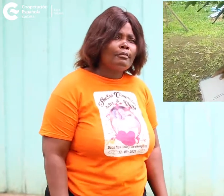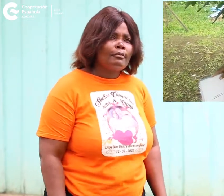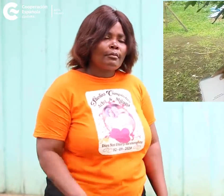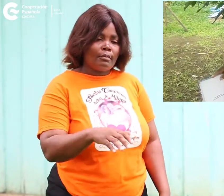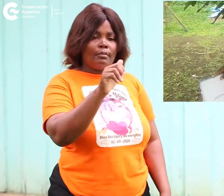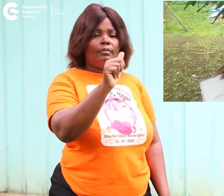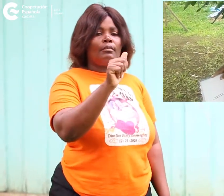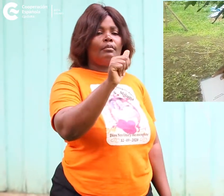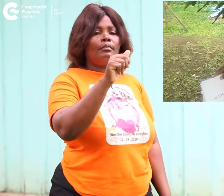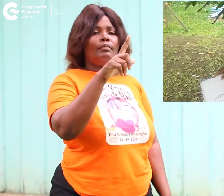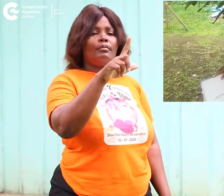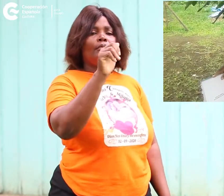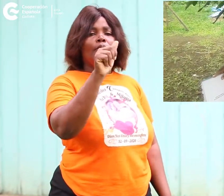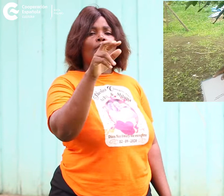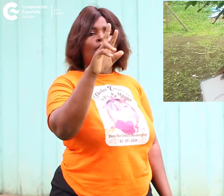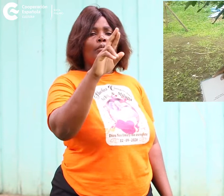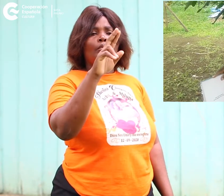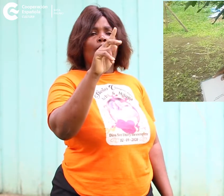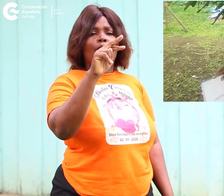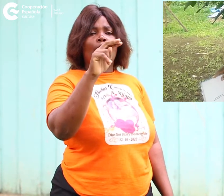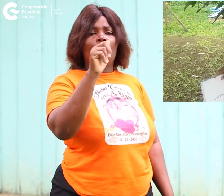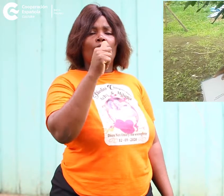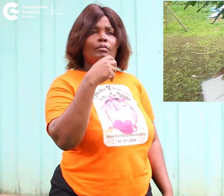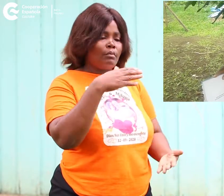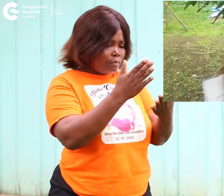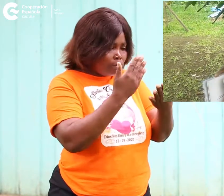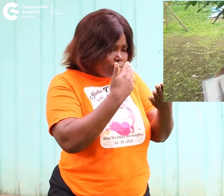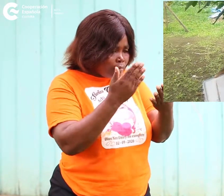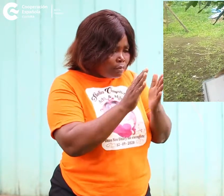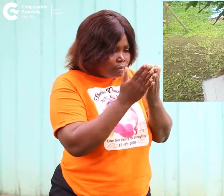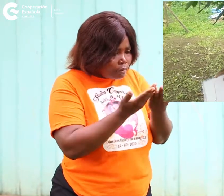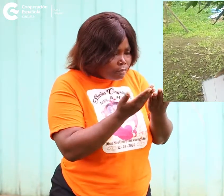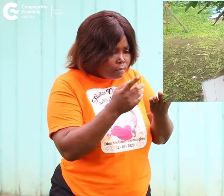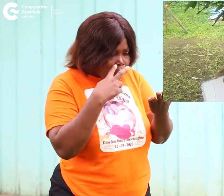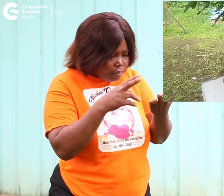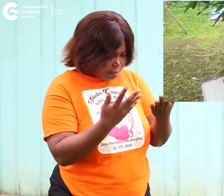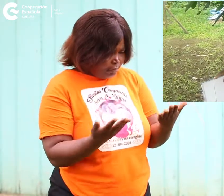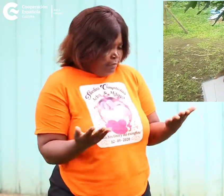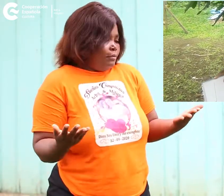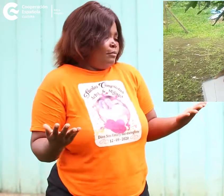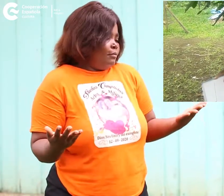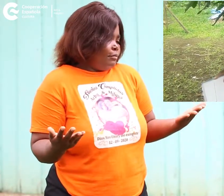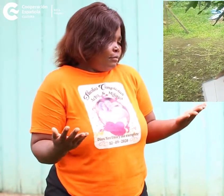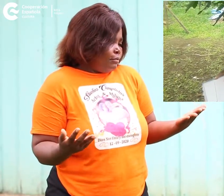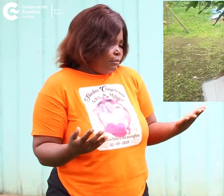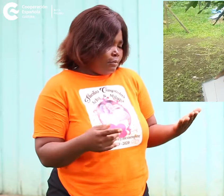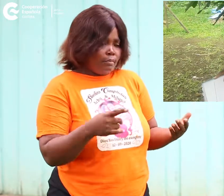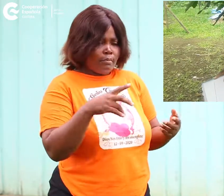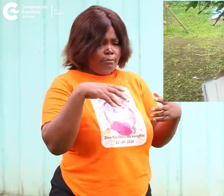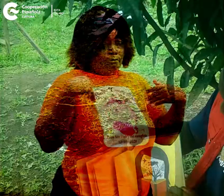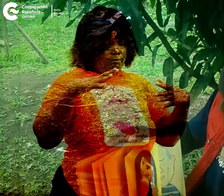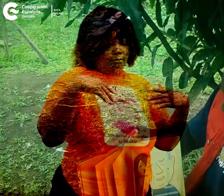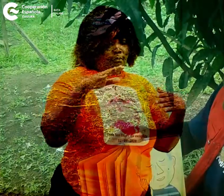laura está inmersa en las páginas de un libro sí que sí la brujilta